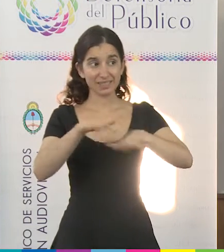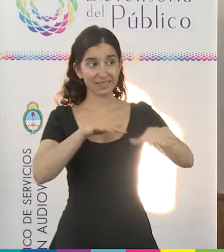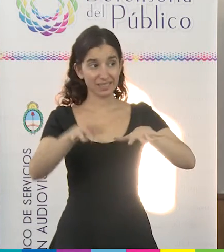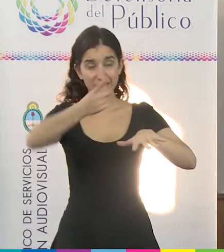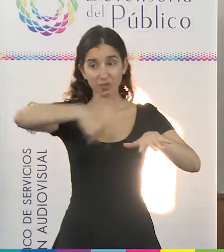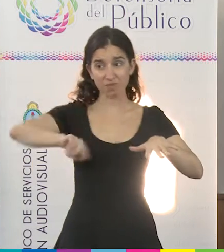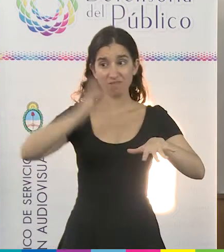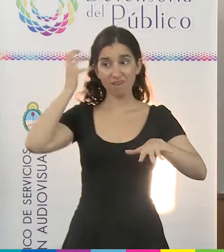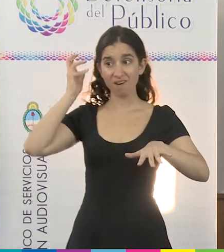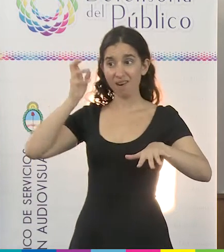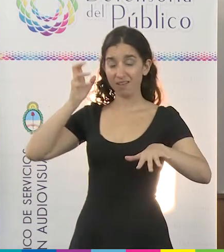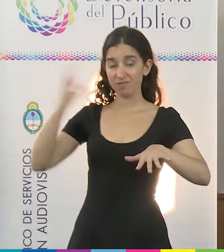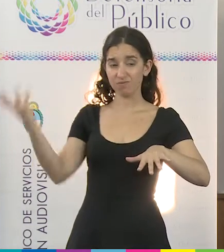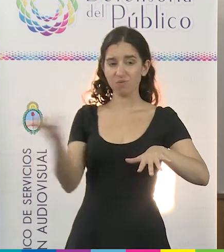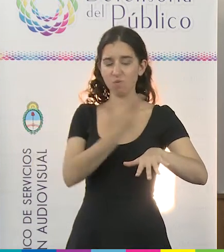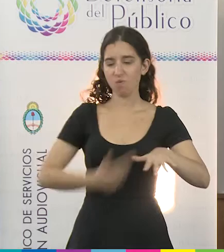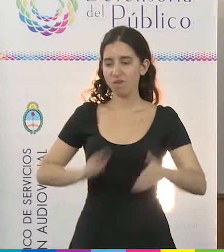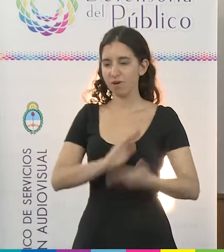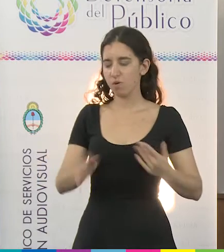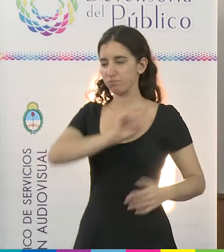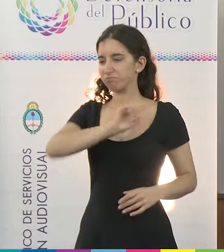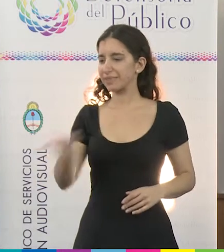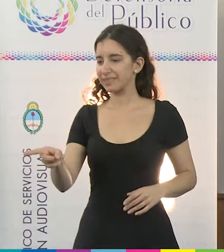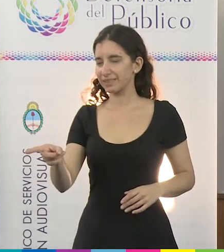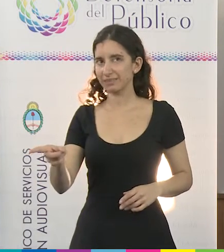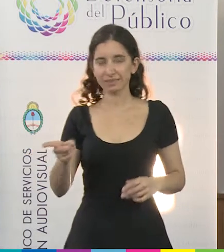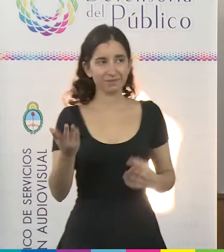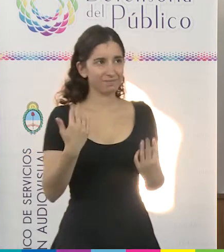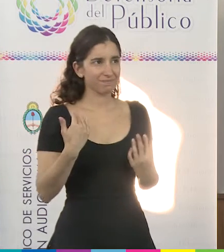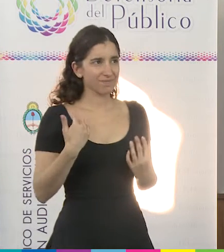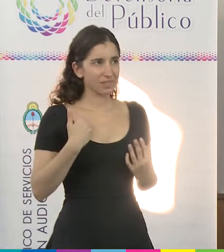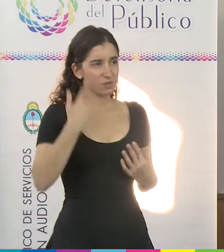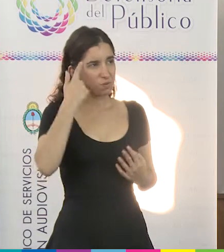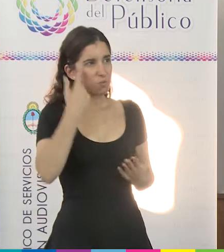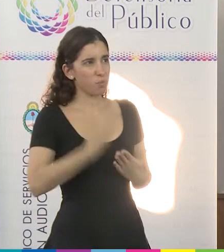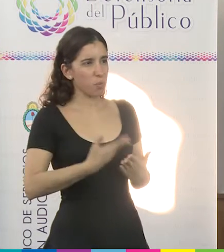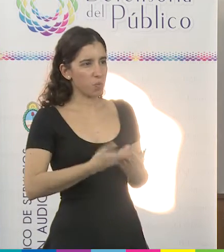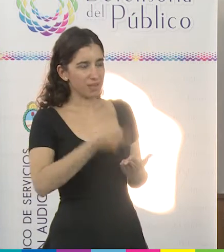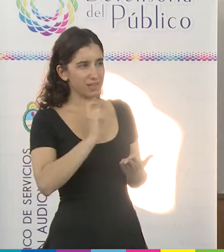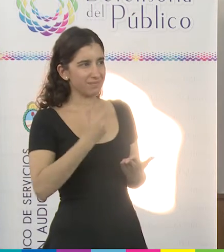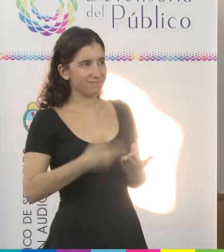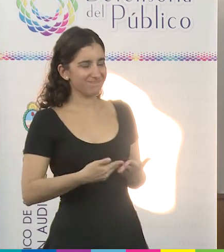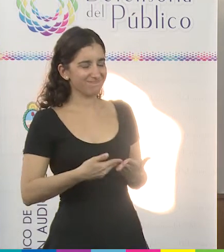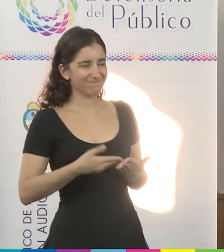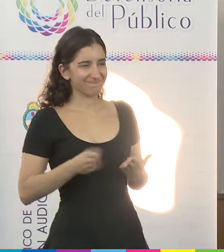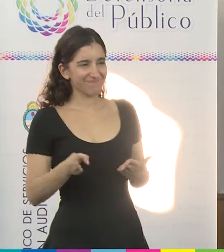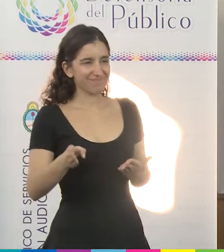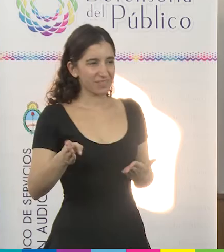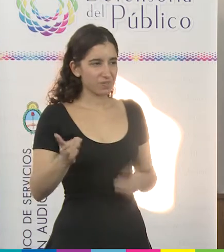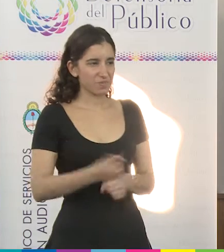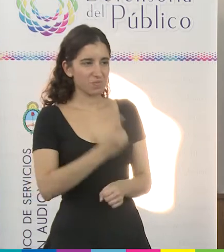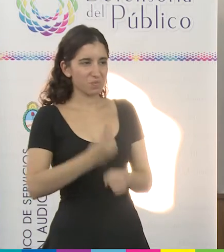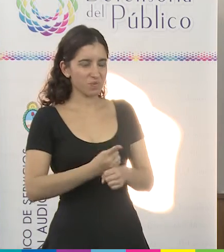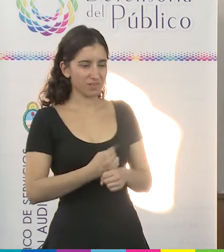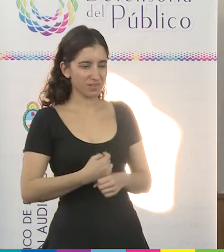les imponía desde la nueva conducción no les permitían continuar con su propuesta periodística violentando su